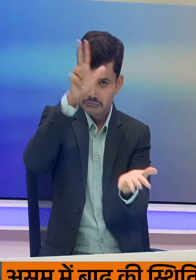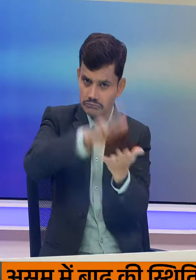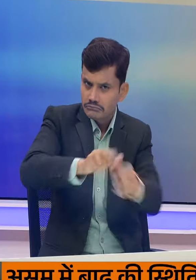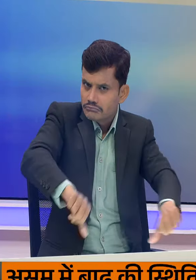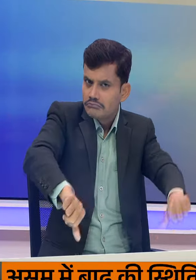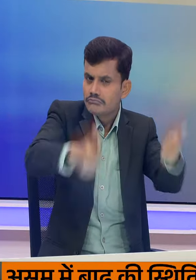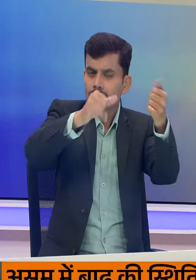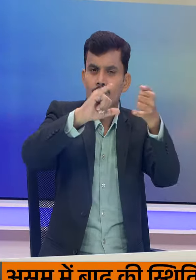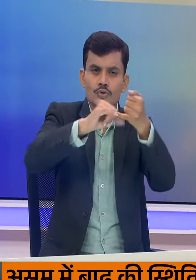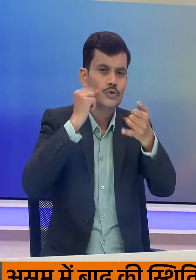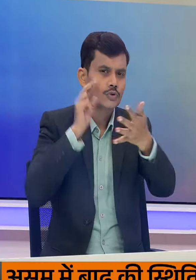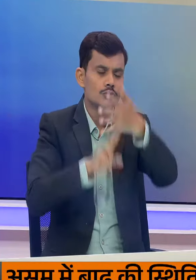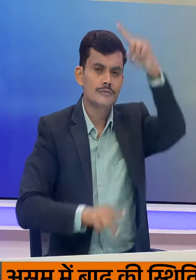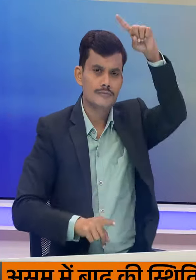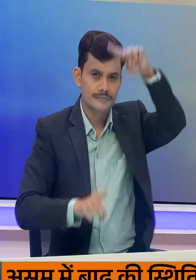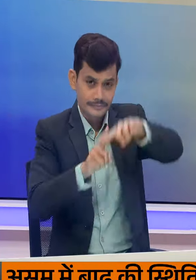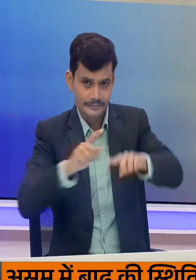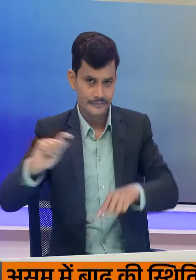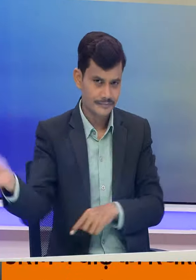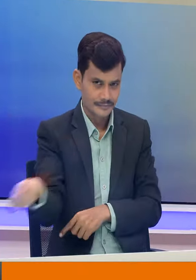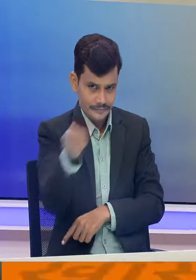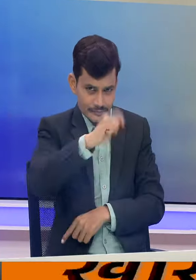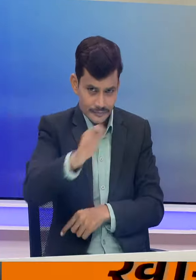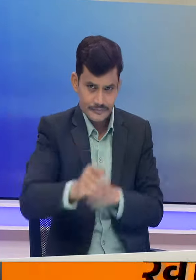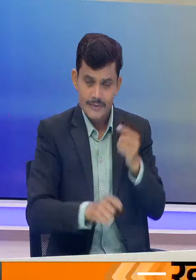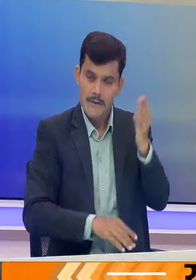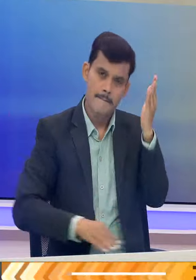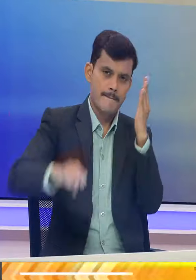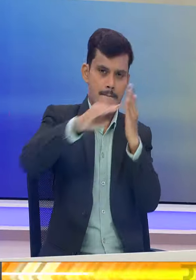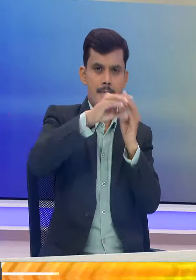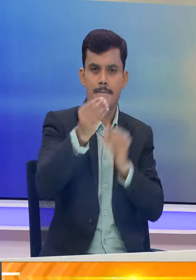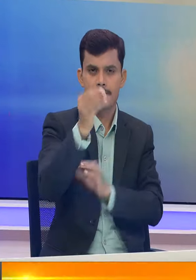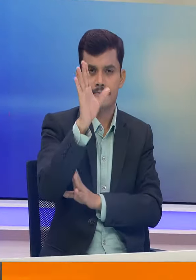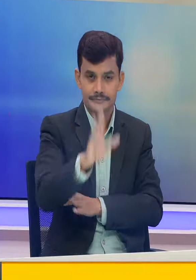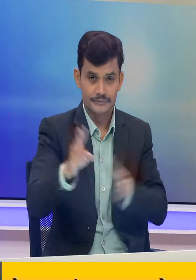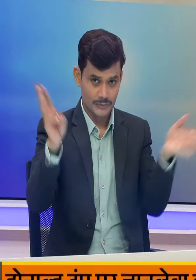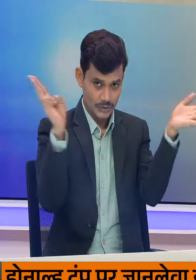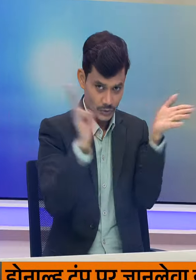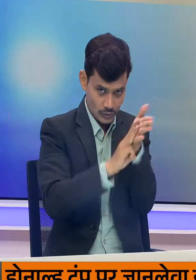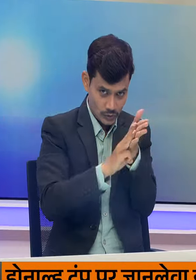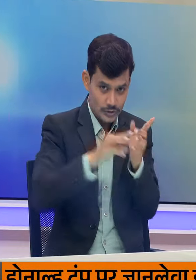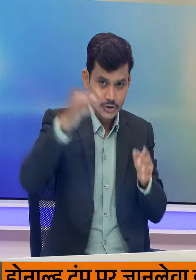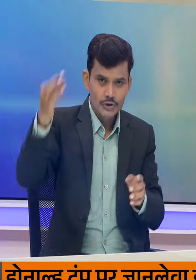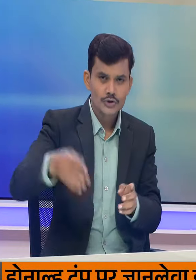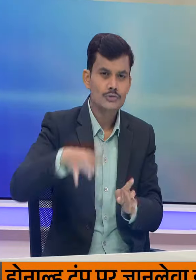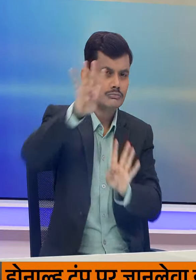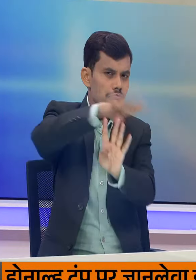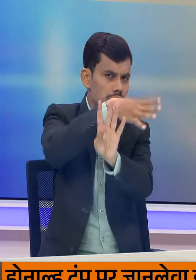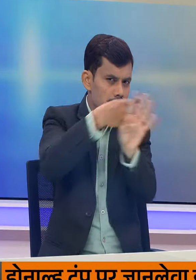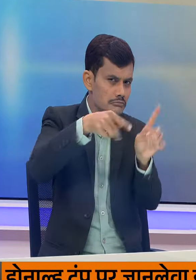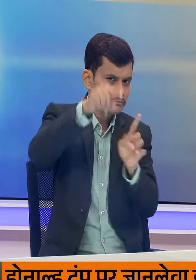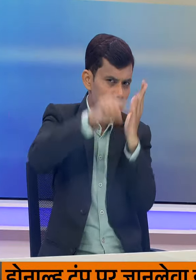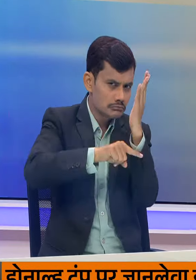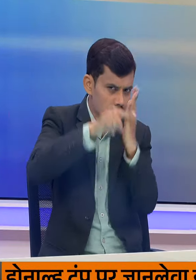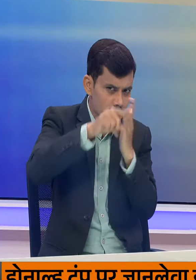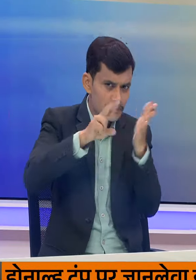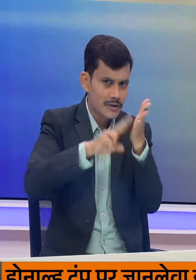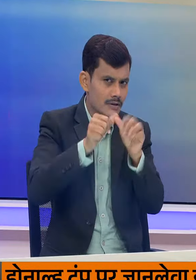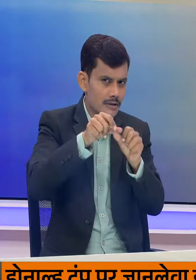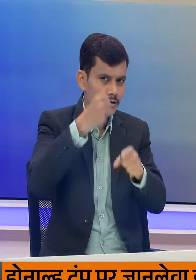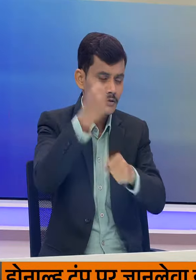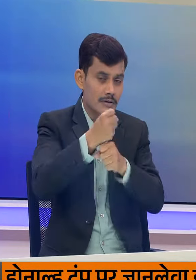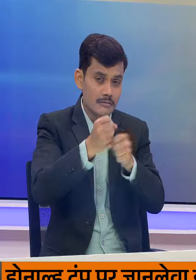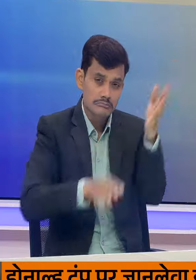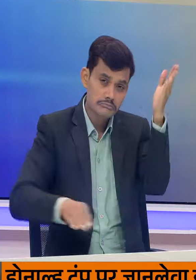नागल को ATP टैनिस एकल रैंकिंग में फाइदा हुआ है सुमबार को जारी की गई ATP रैंकिंग में नागल करियर के